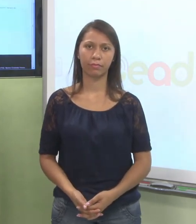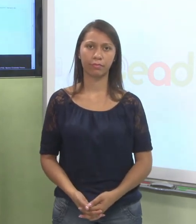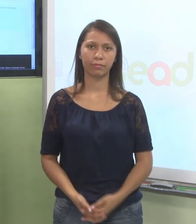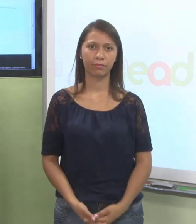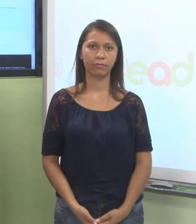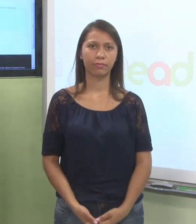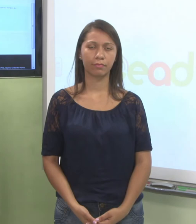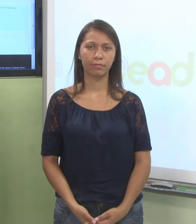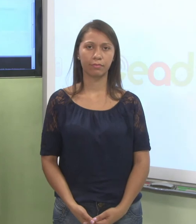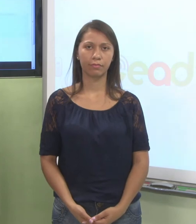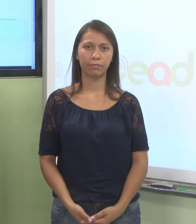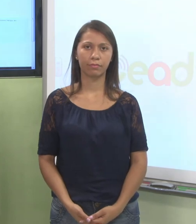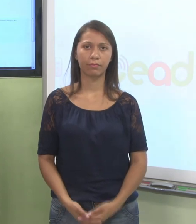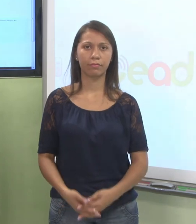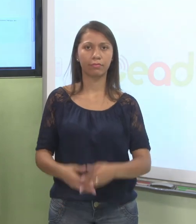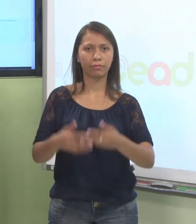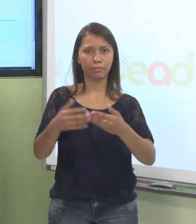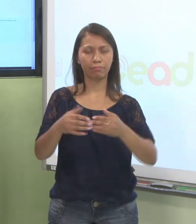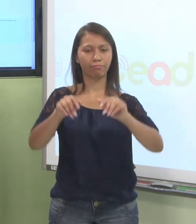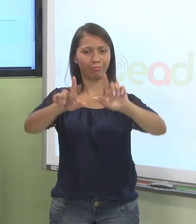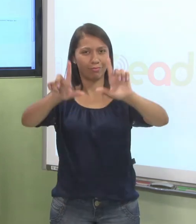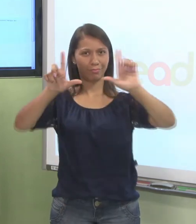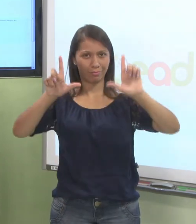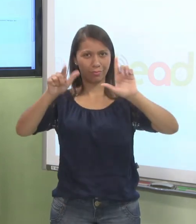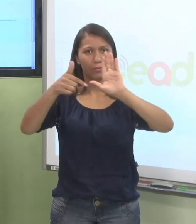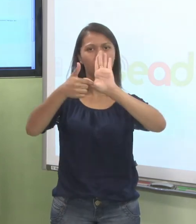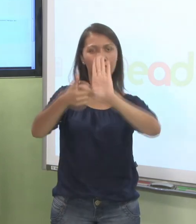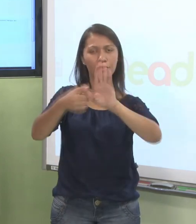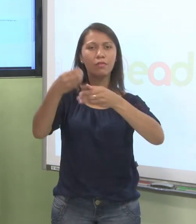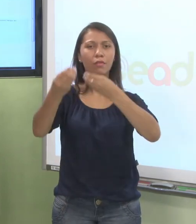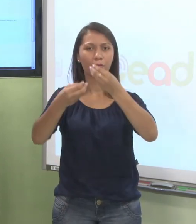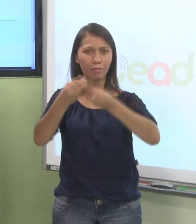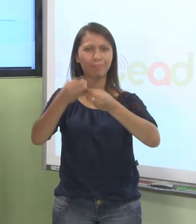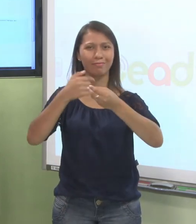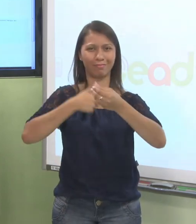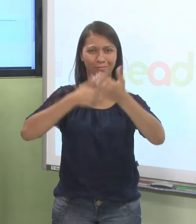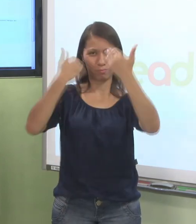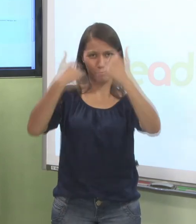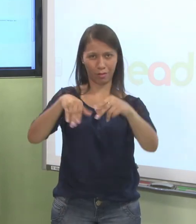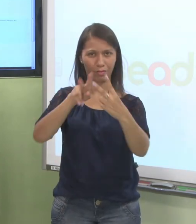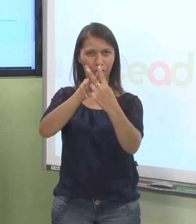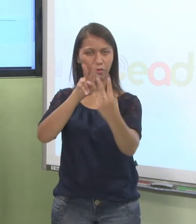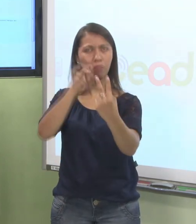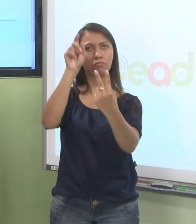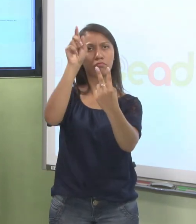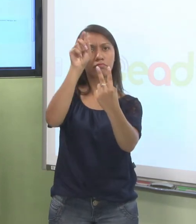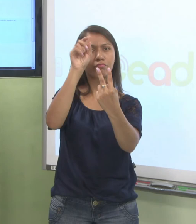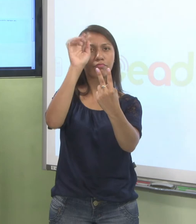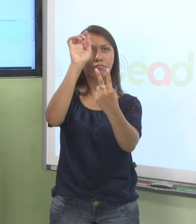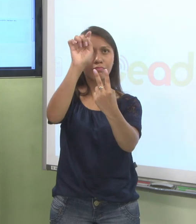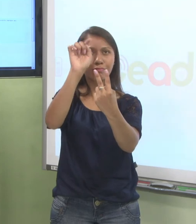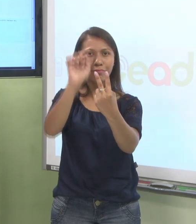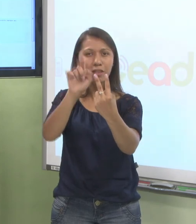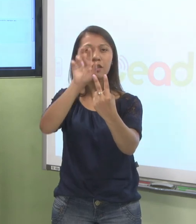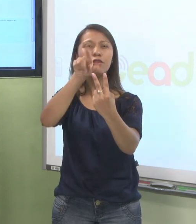Olha lá. Aqui já mostrou uma revisãozinha da prova. As questões que eu marquei. Beleza. Quanto tempo eu demorei para fazer.